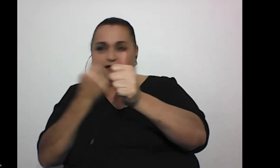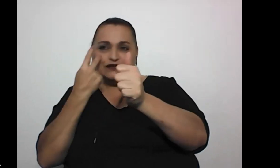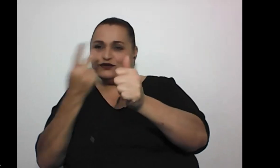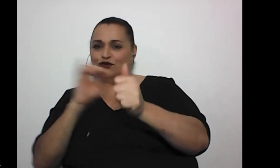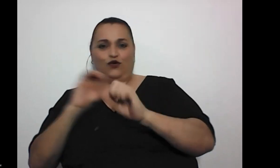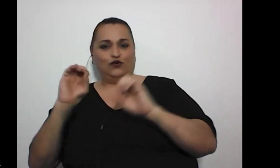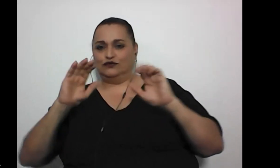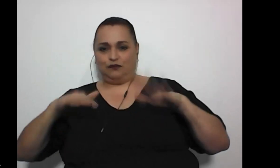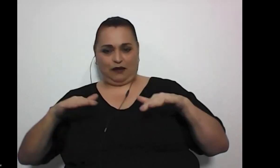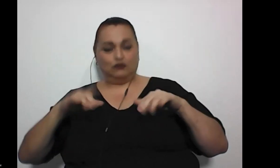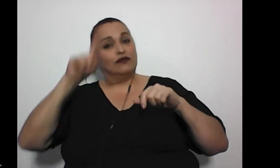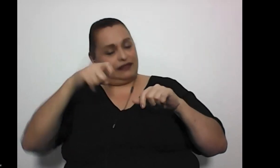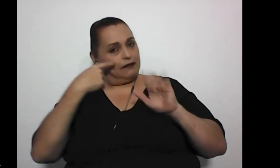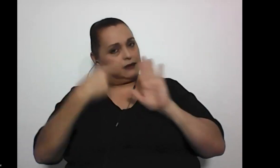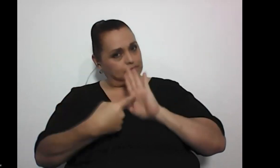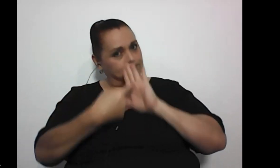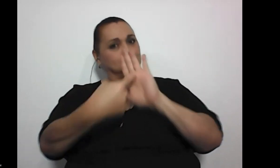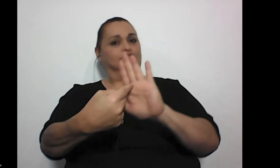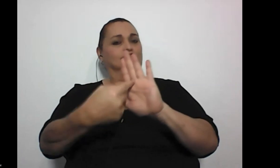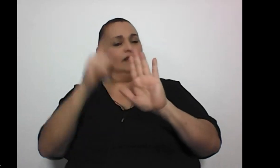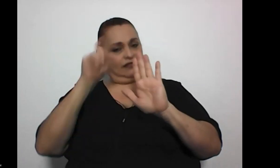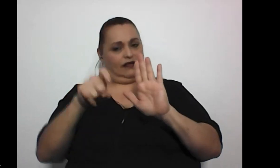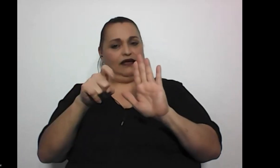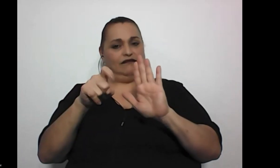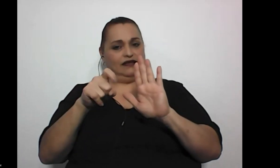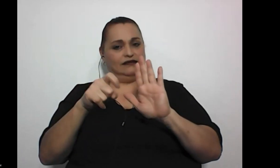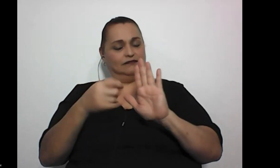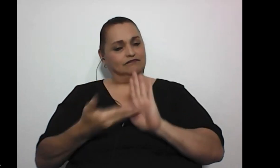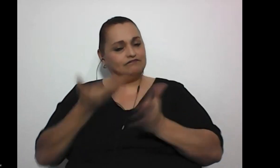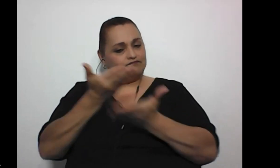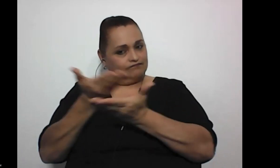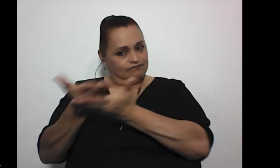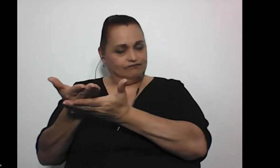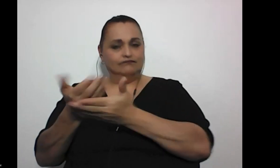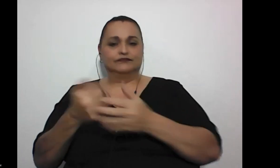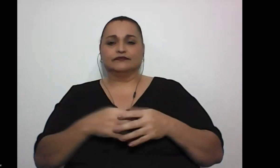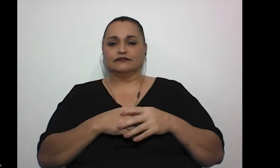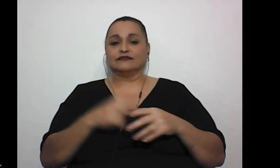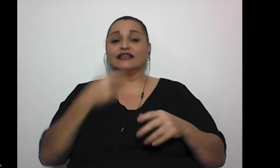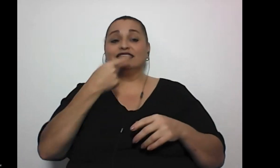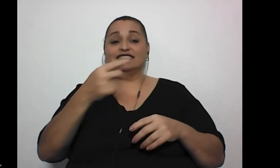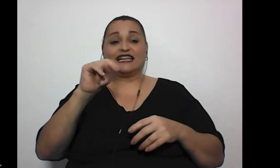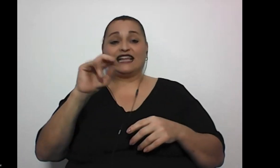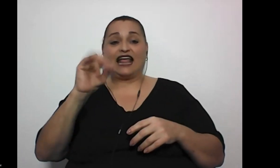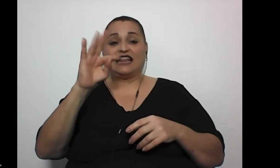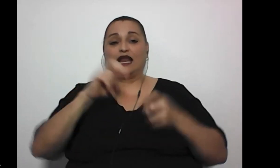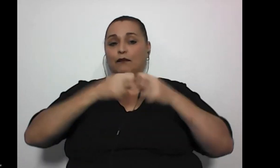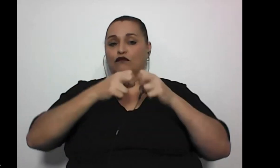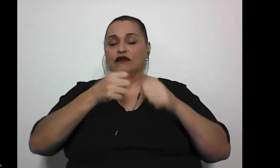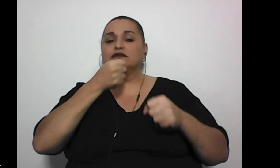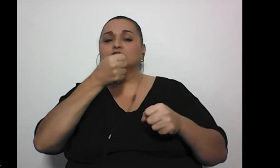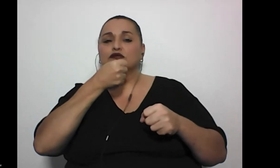y es necesario poner al frente poner las cartas dice Natalia que está con problemas de